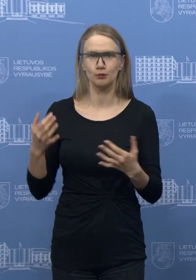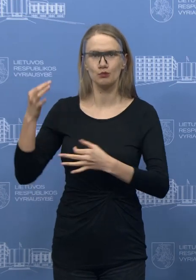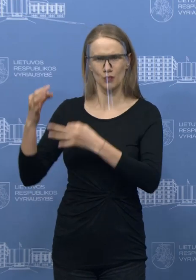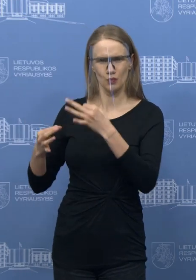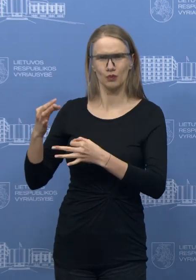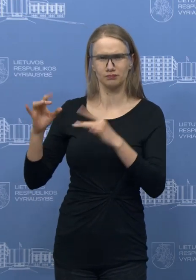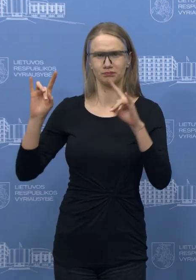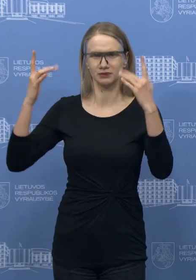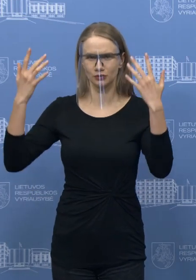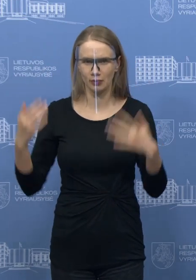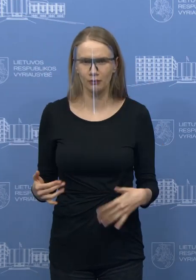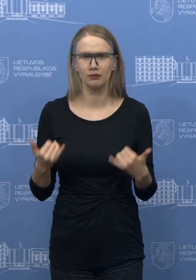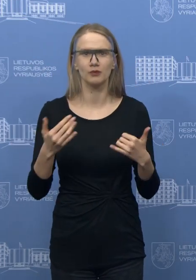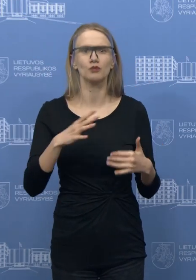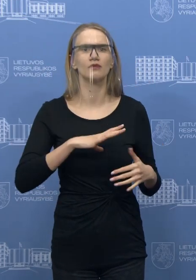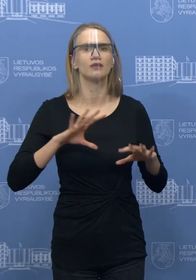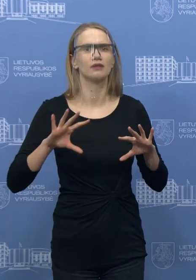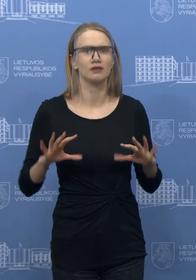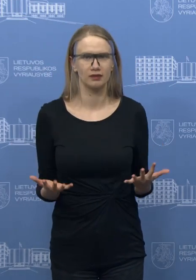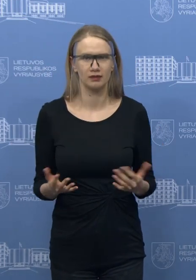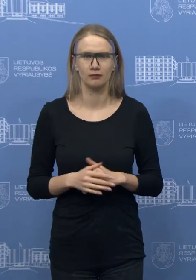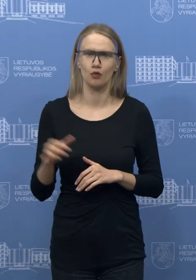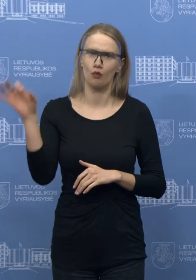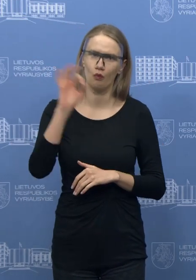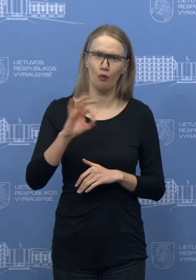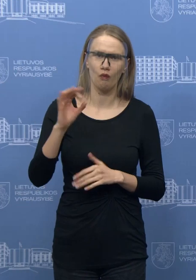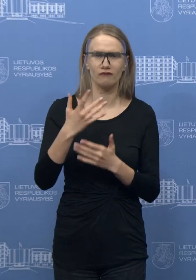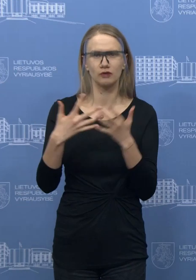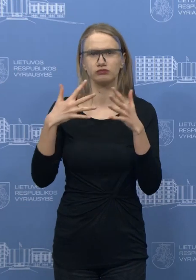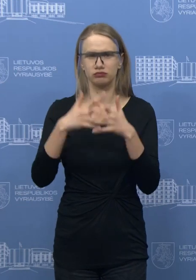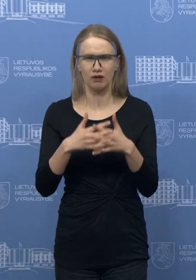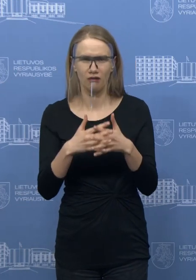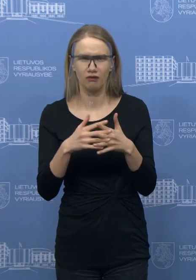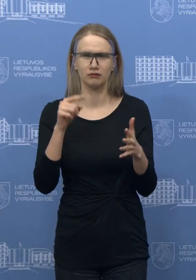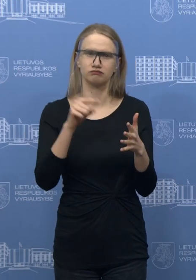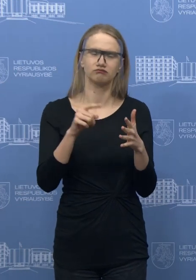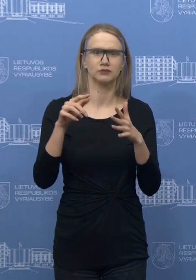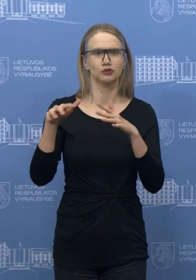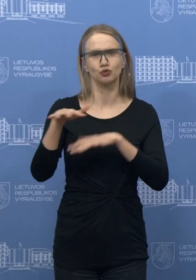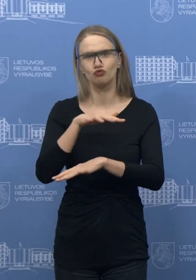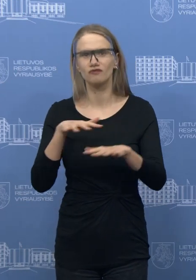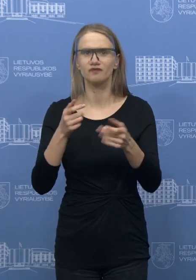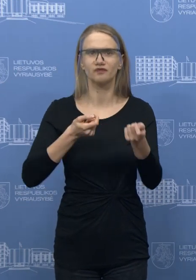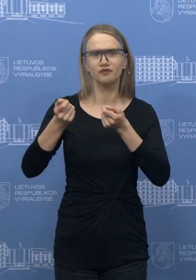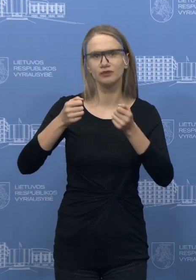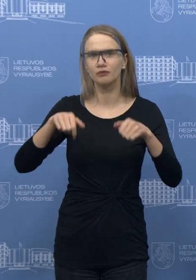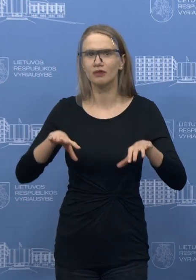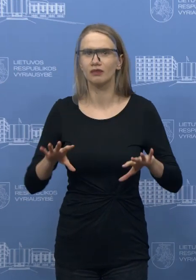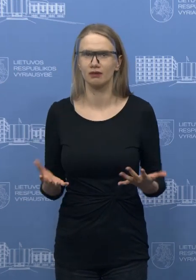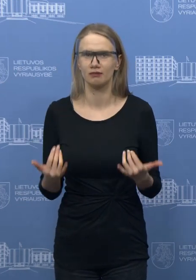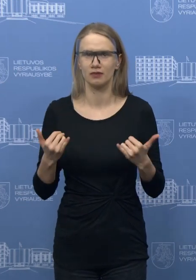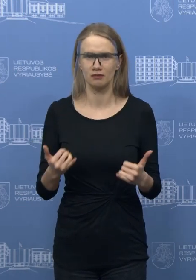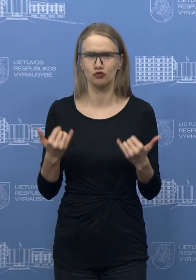klausimai ir susijęs su einamais reikalais, kalbant apie situacijos valdymą, tai aptarėme mes ir